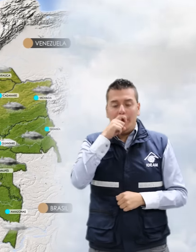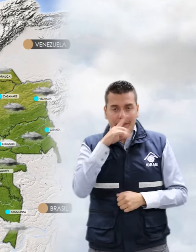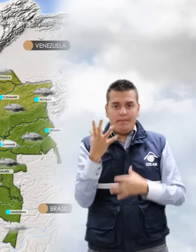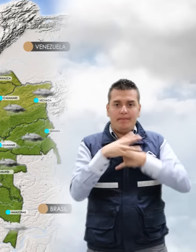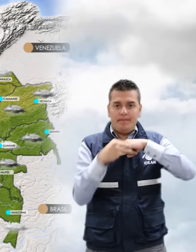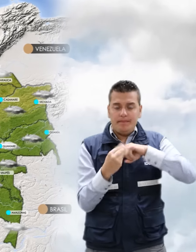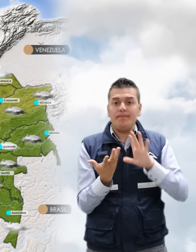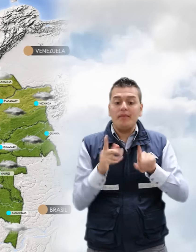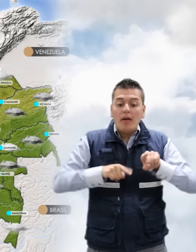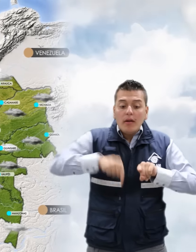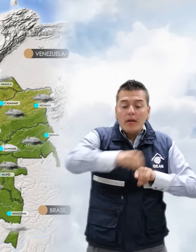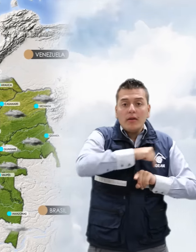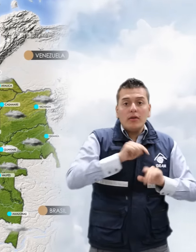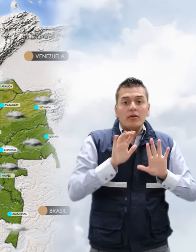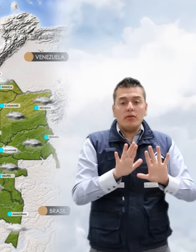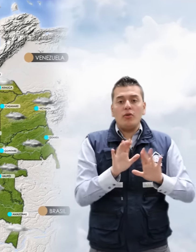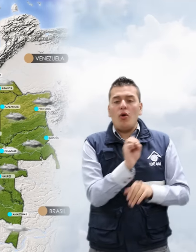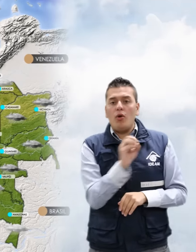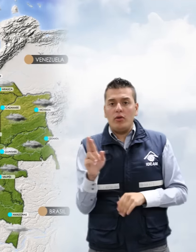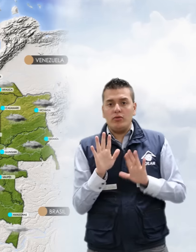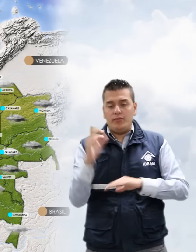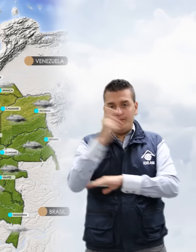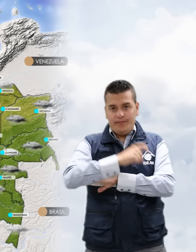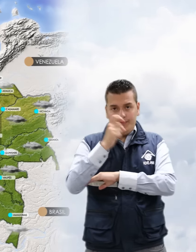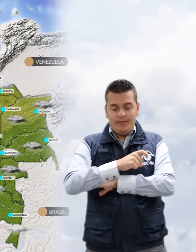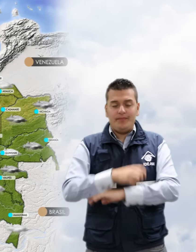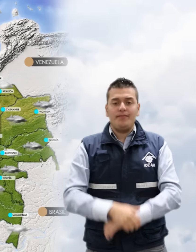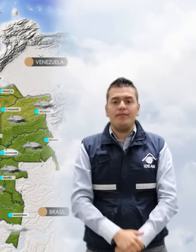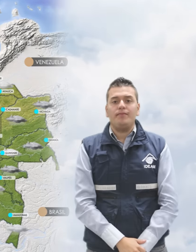Guainía y en sectores del oriente de Putumacho.